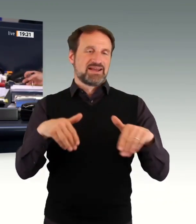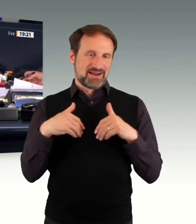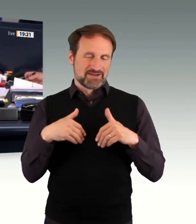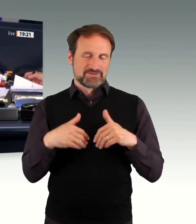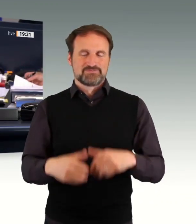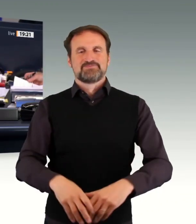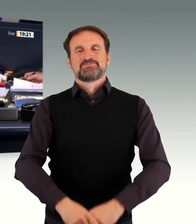Dagegen die Fraktion Die Linke. Vielen Dank.